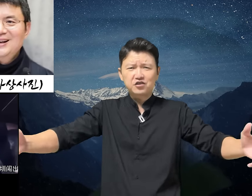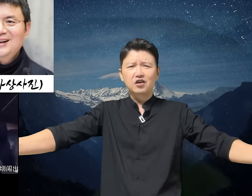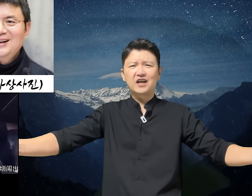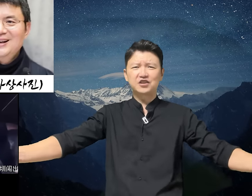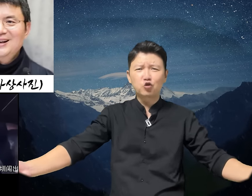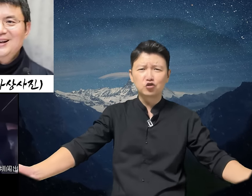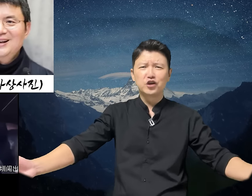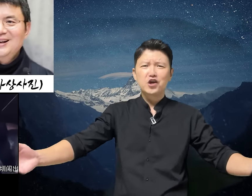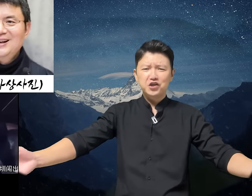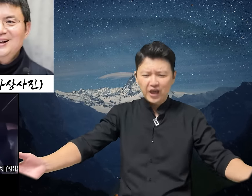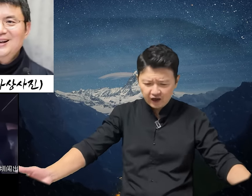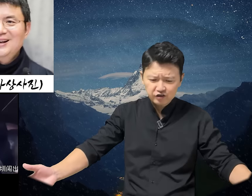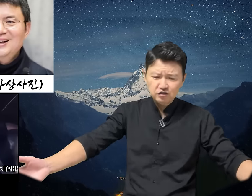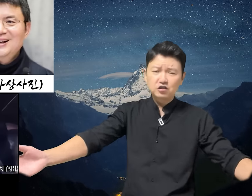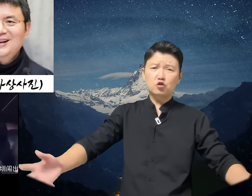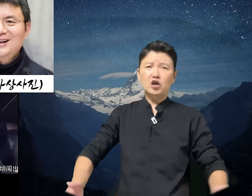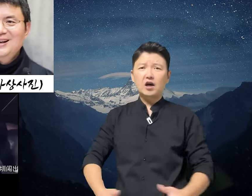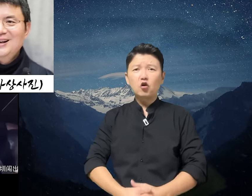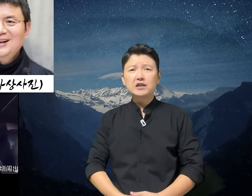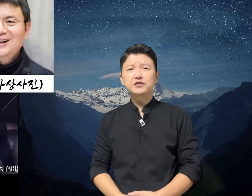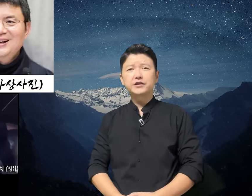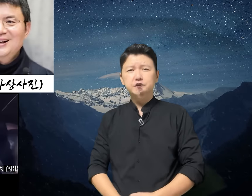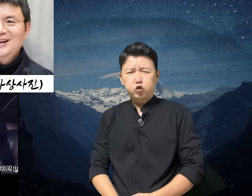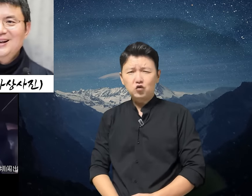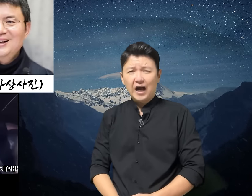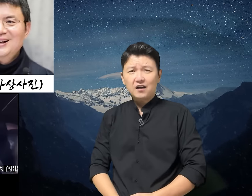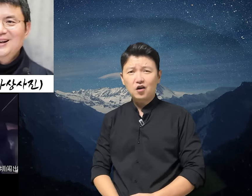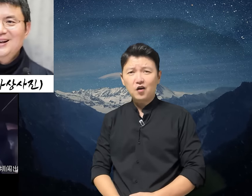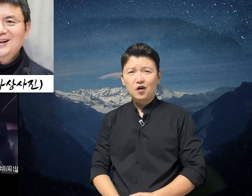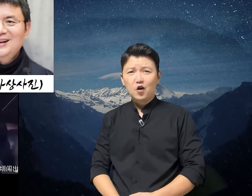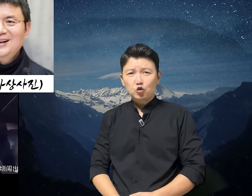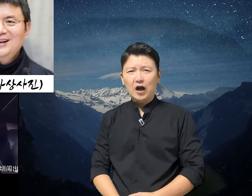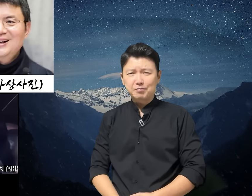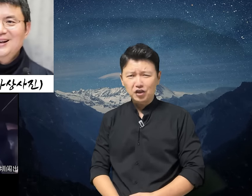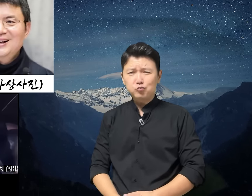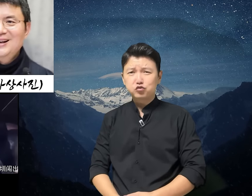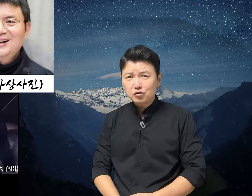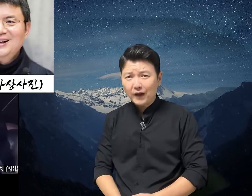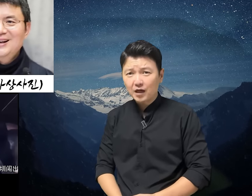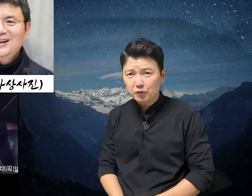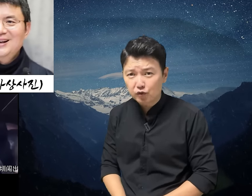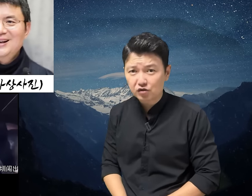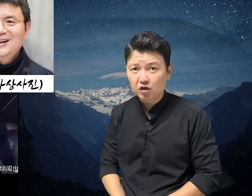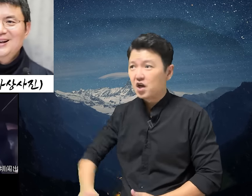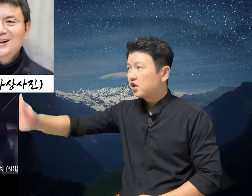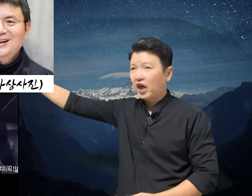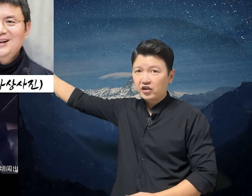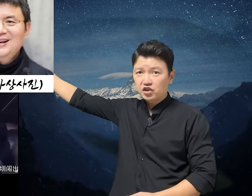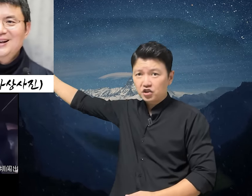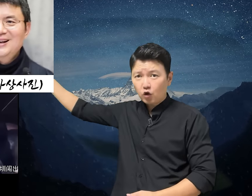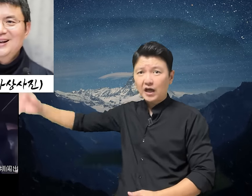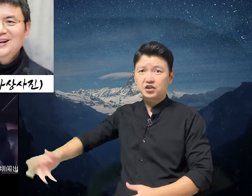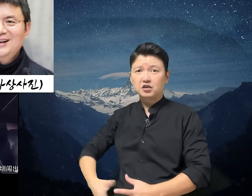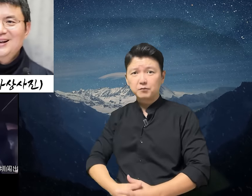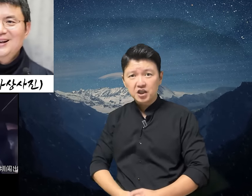쳐가지고는 이 얘기를 늘어놓았다고 하는데 퉁다가 또 갑자기 무슨 바람이 불어서 텐진시로 가시는 겁니까?